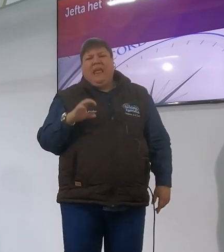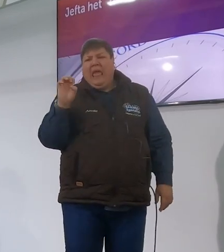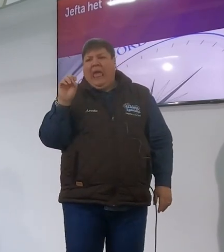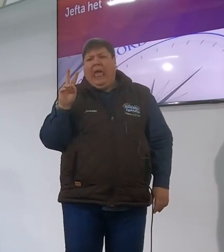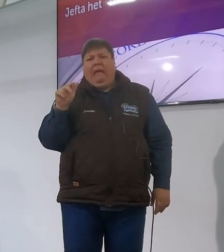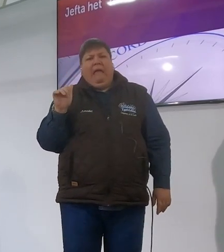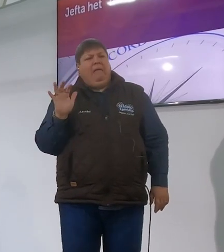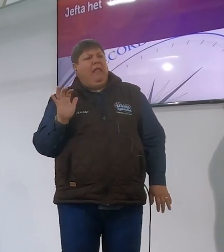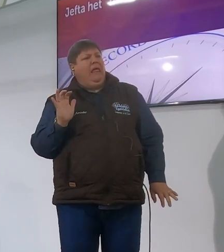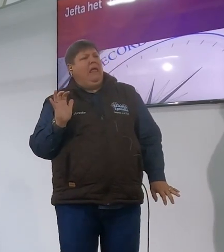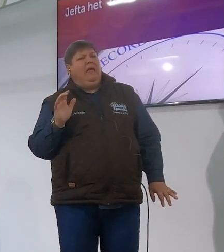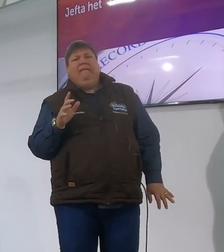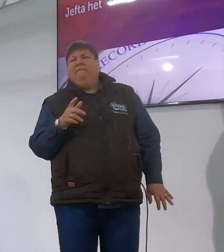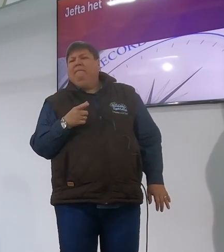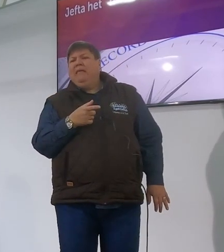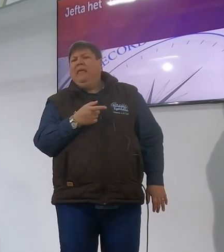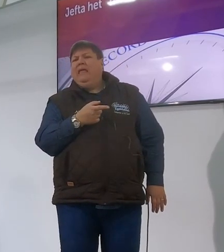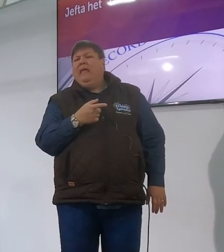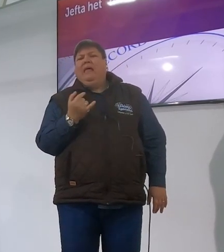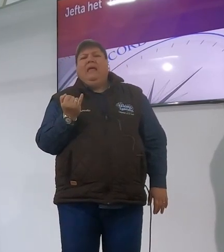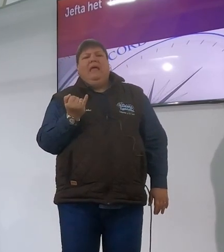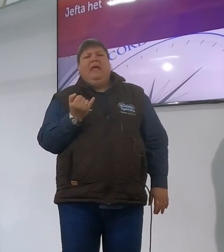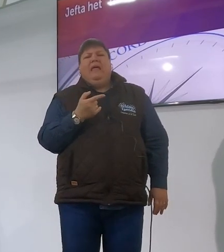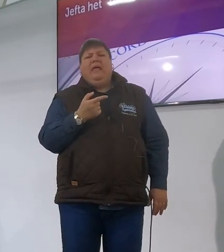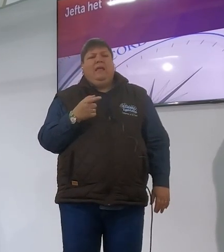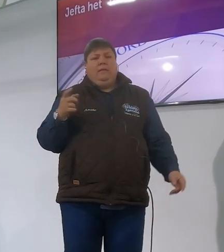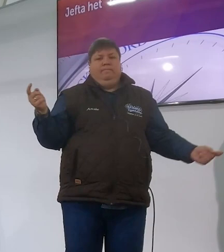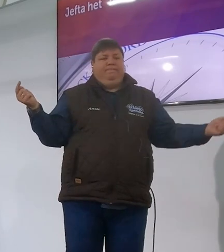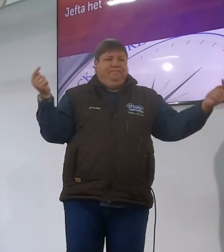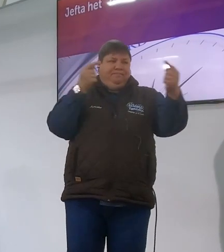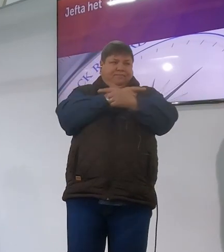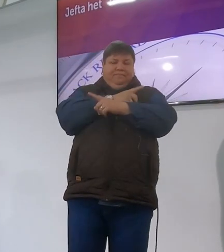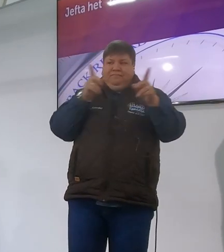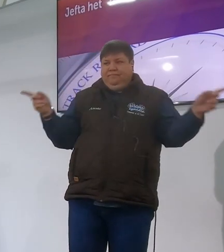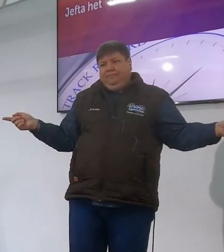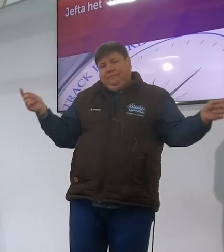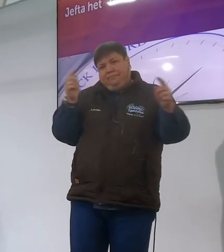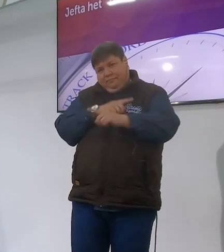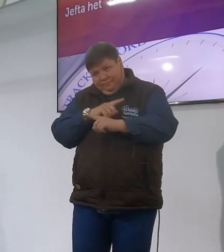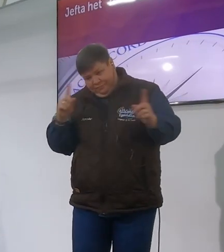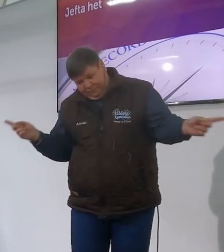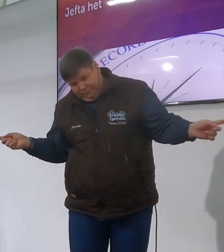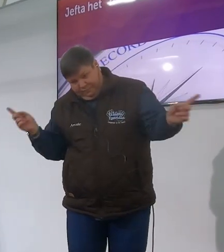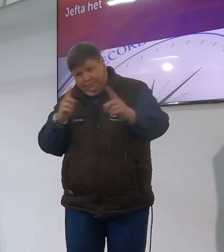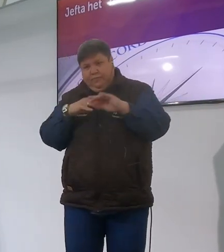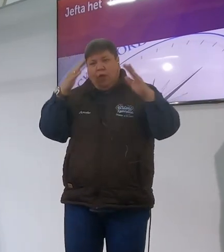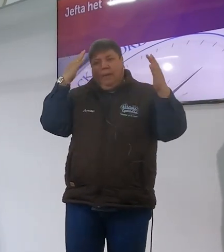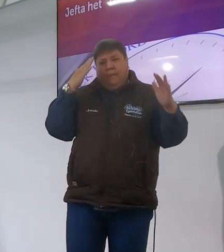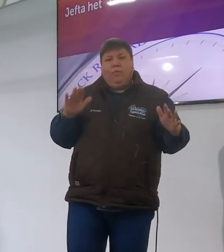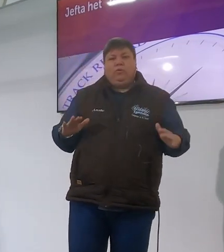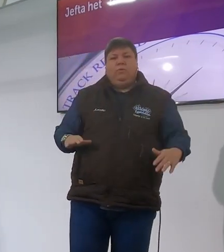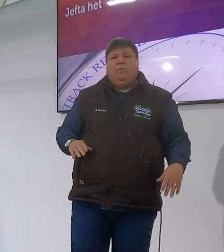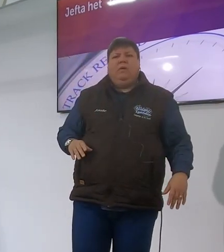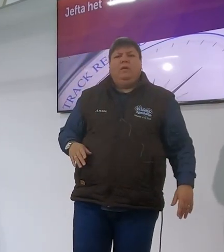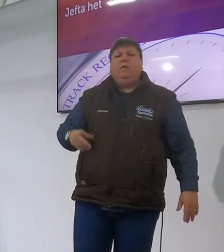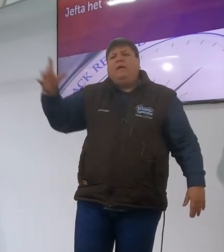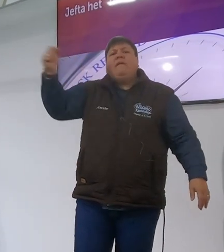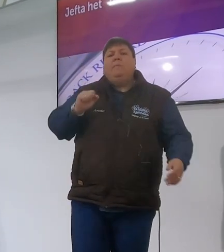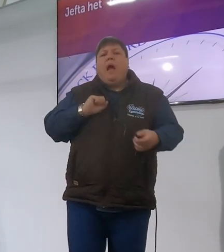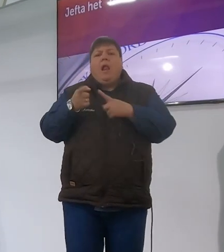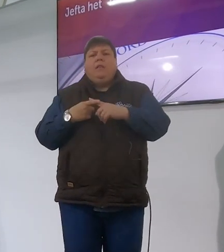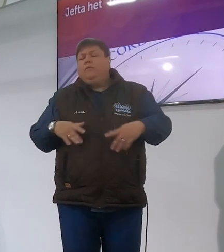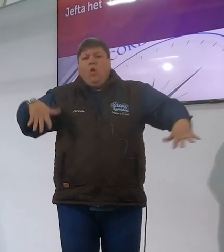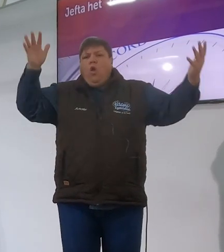waar kom jy nou vandaan hy sê ja en nou stuur hulle vir mykaar oor in weerbootskap hy sê toe moes is daai tyd in ons land gekomen toe vlat hulle som in my land